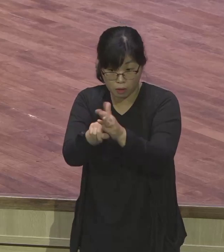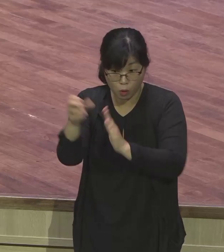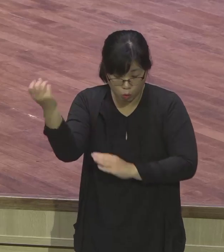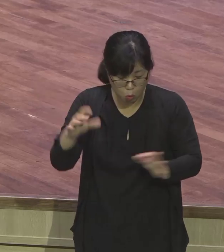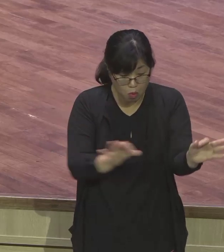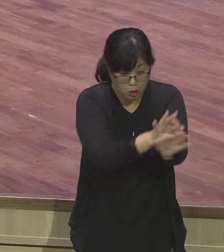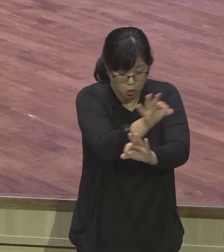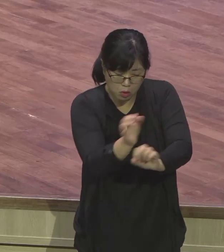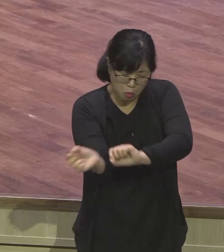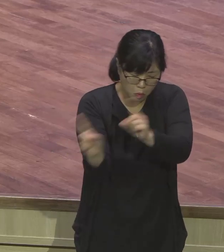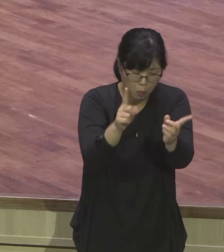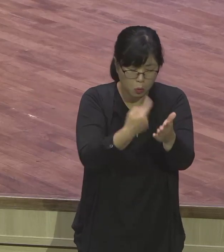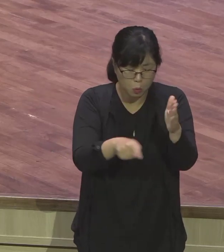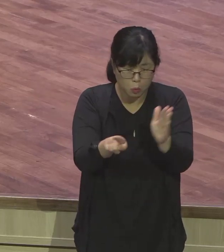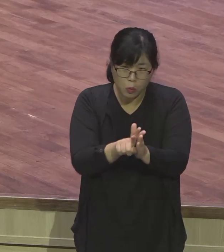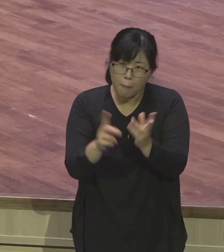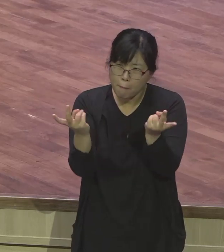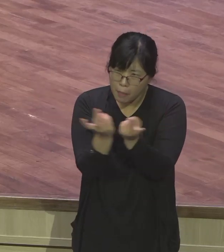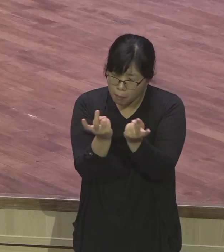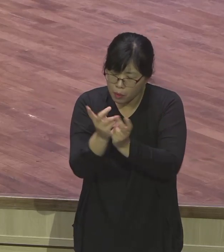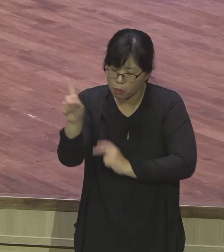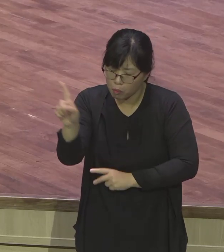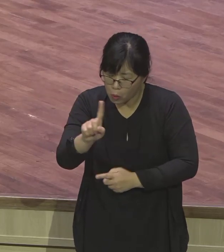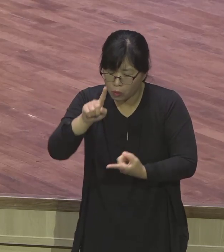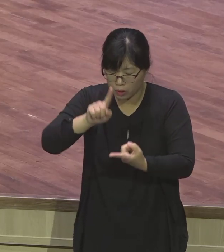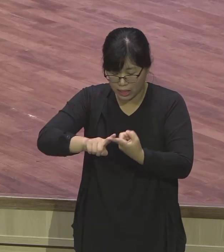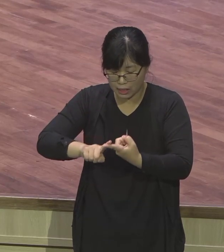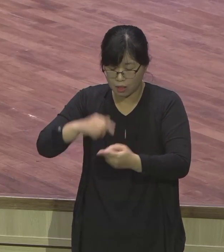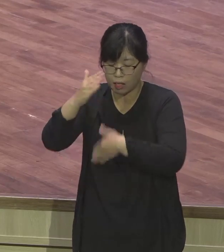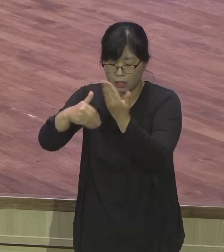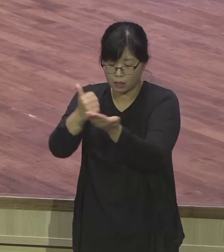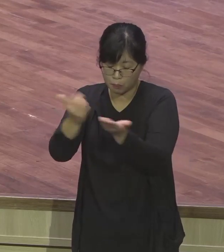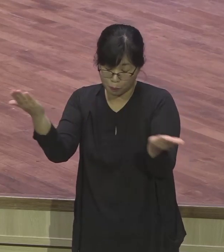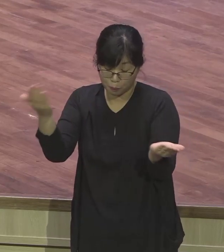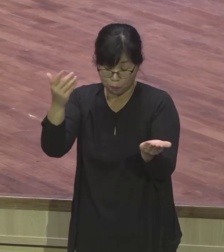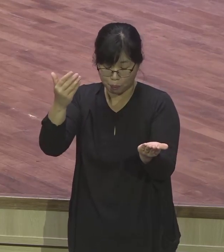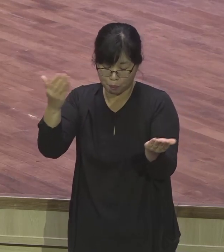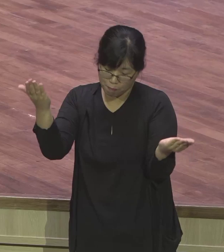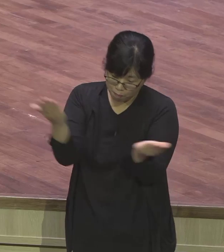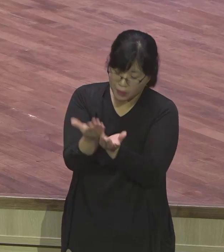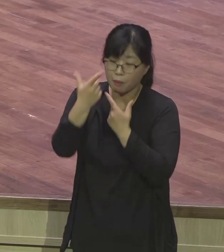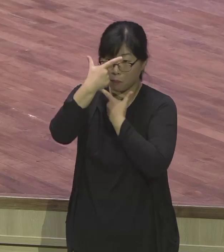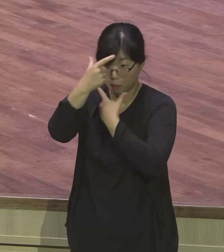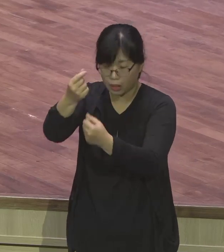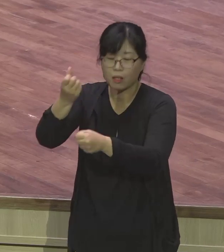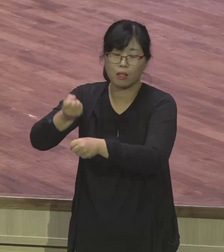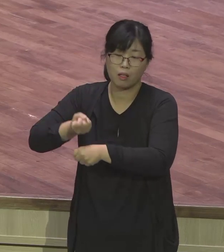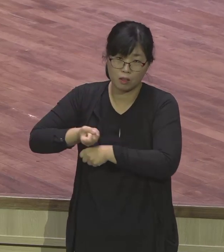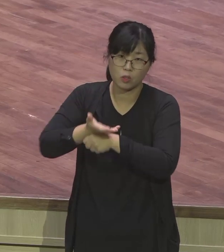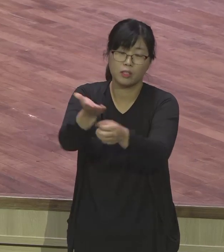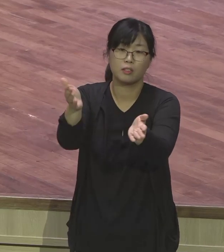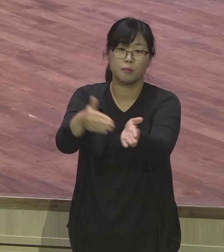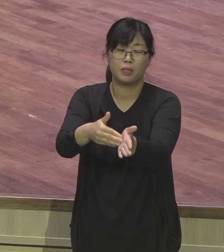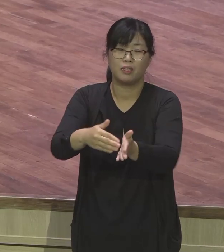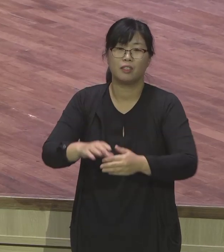이제 그 시에 틀에 있었던 이 산업인 메시지는 주일날